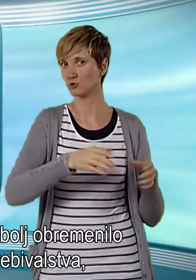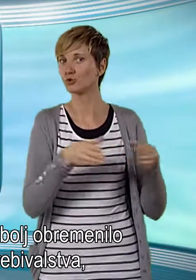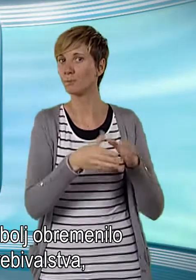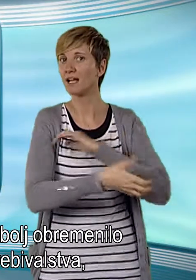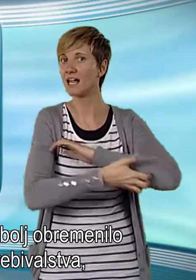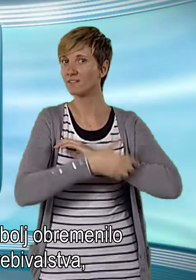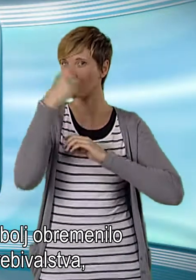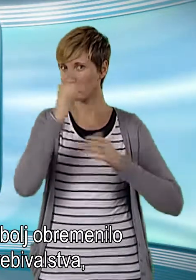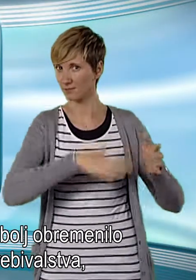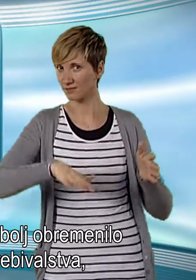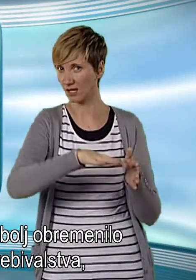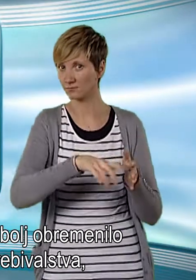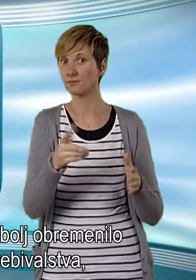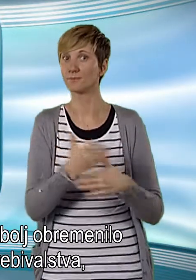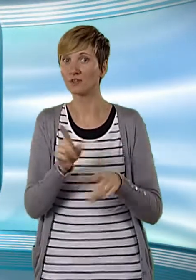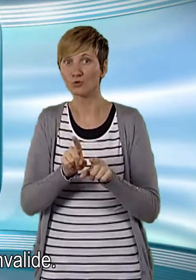invalide.